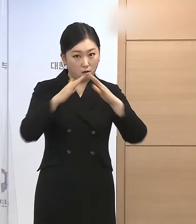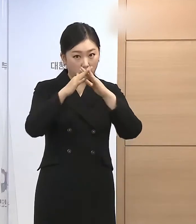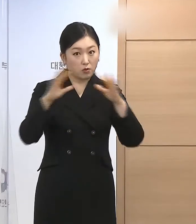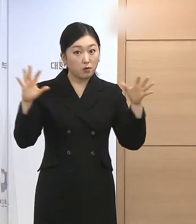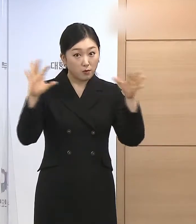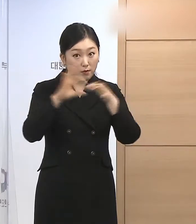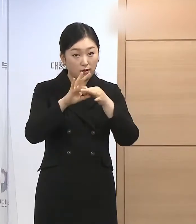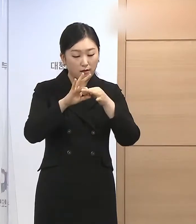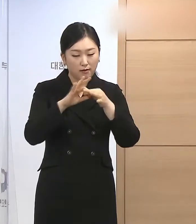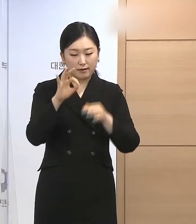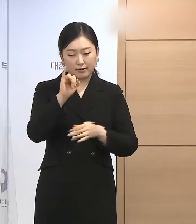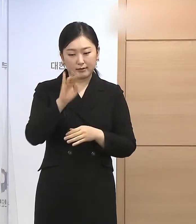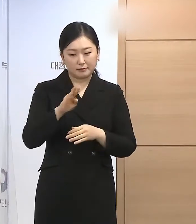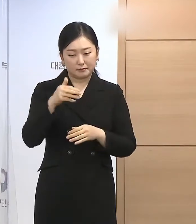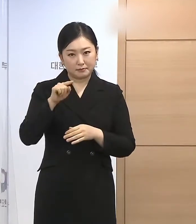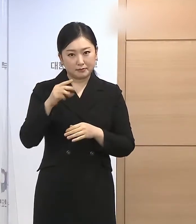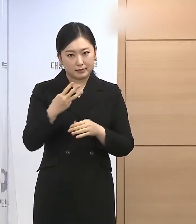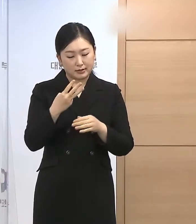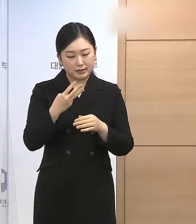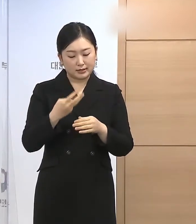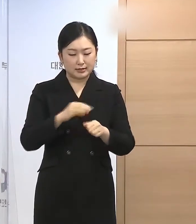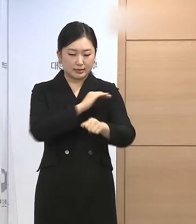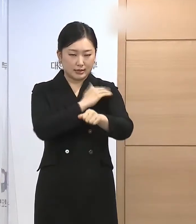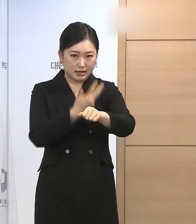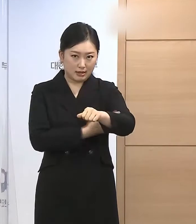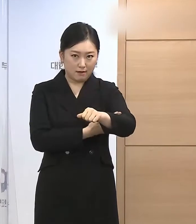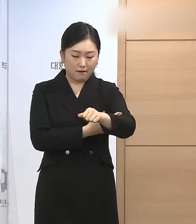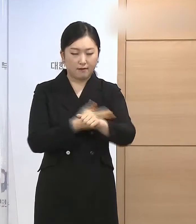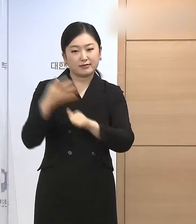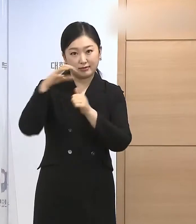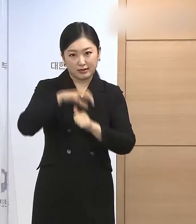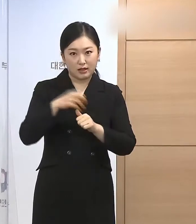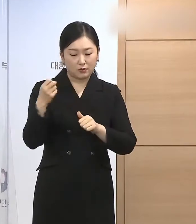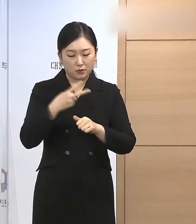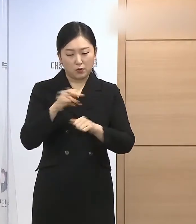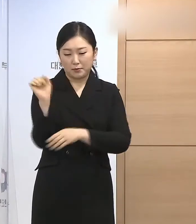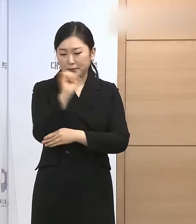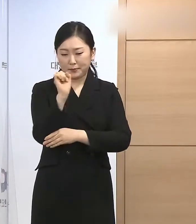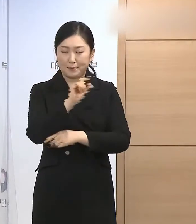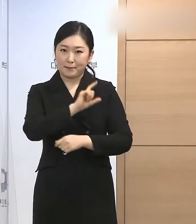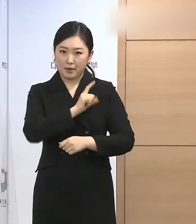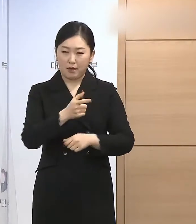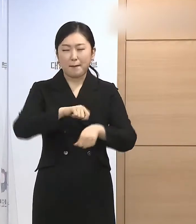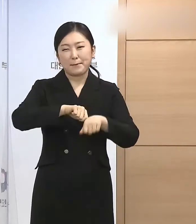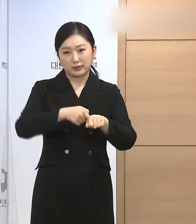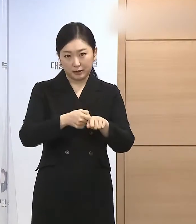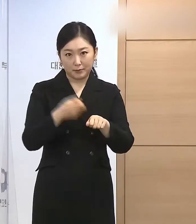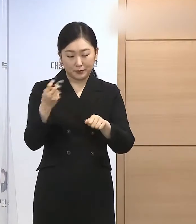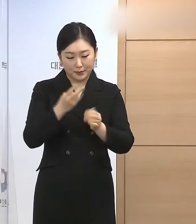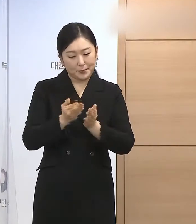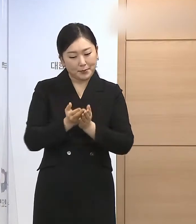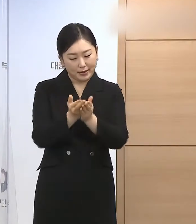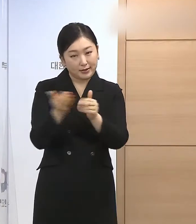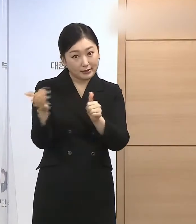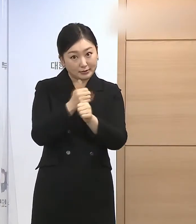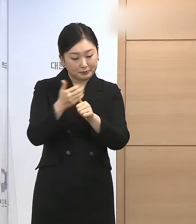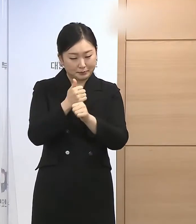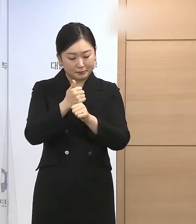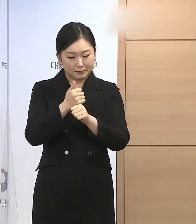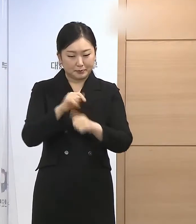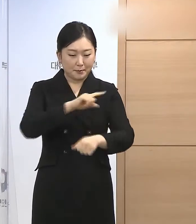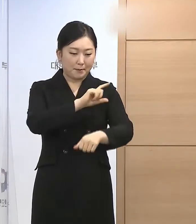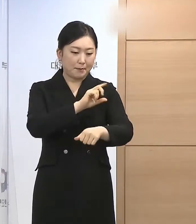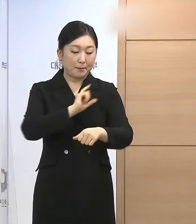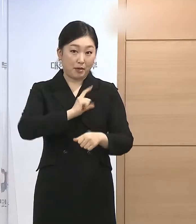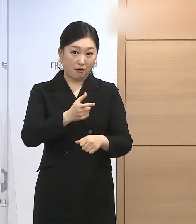자격 제한, 운전면허 관련 취소정지 벌점과 생계형 어웅인의 어웅면허 취소정지 등